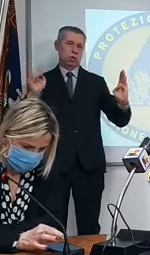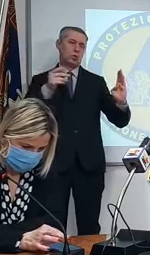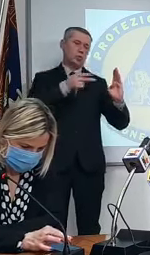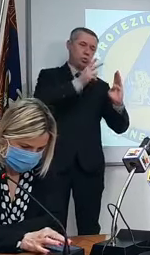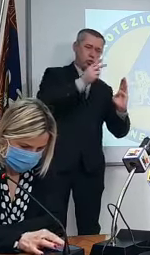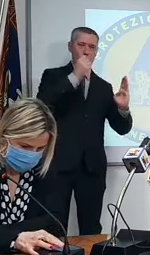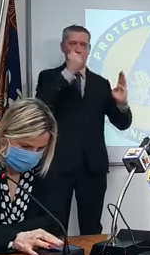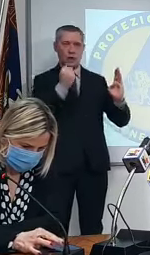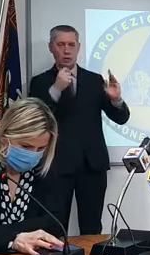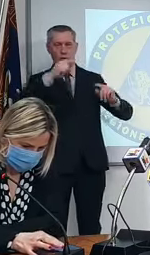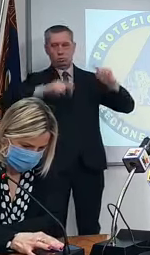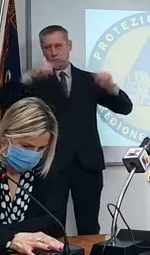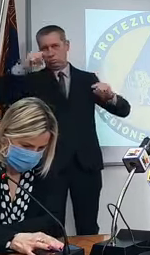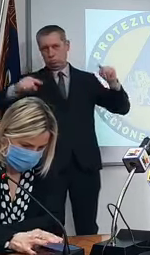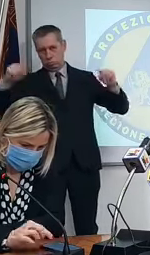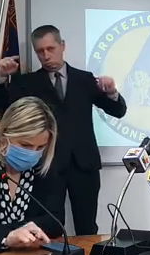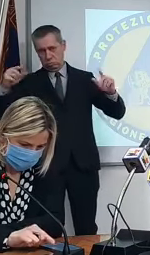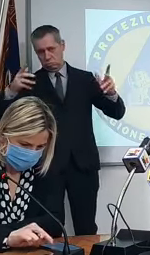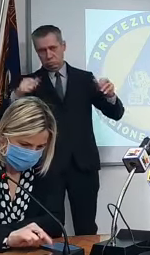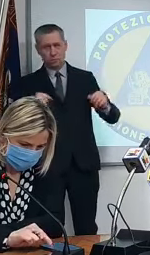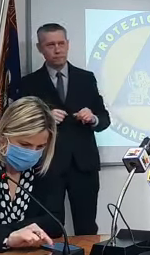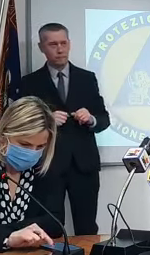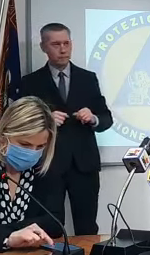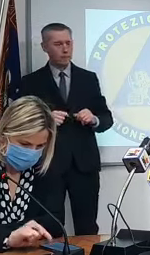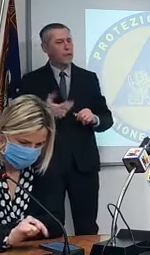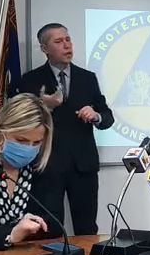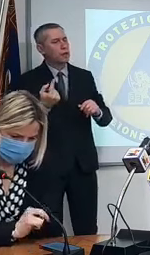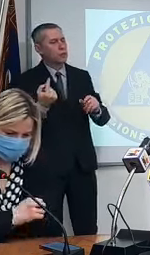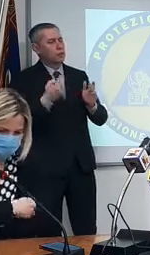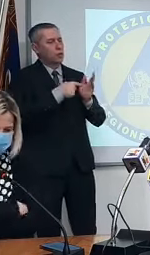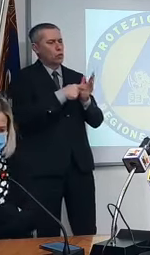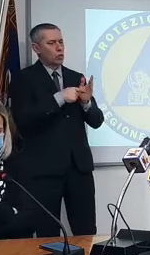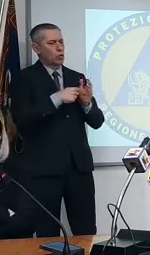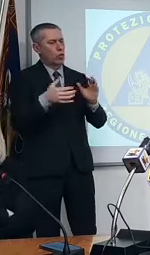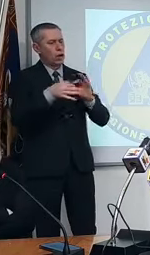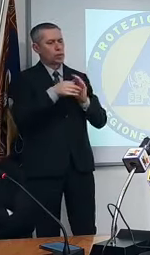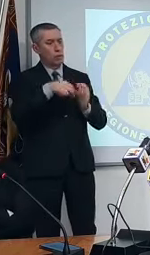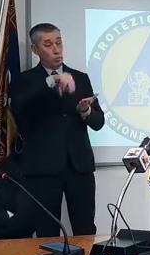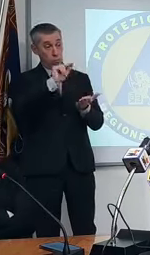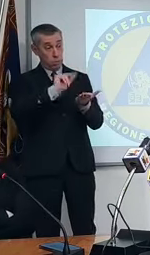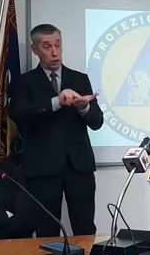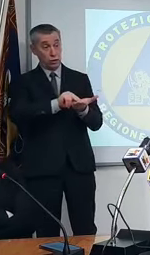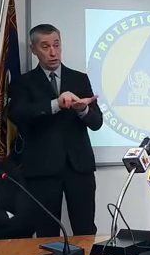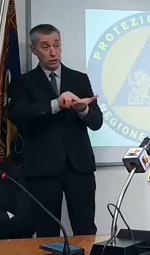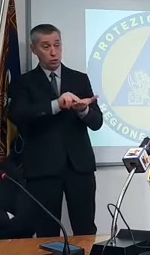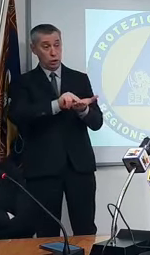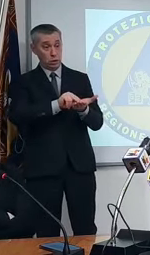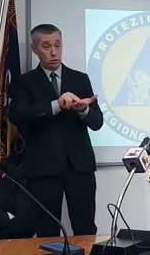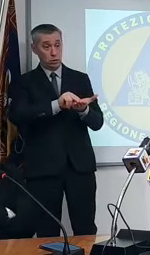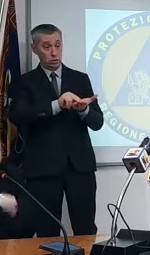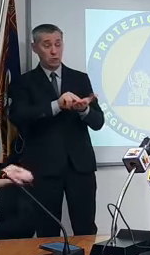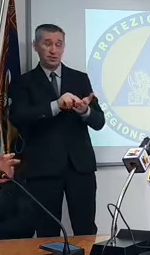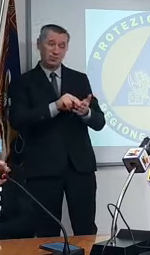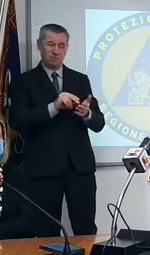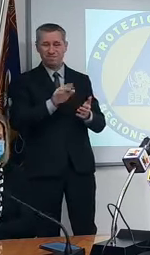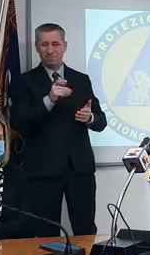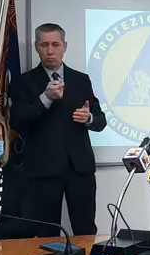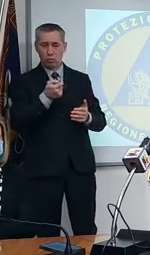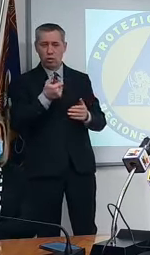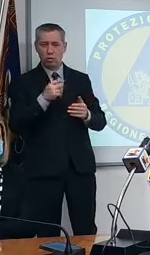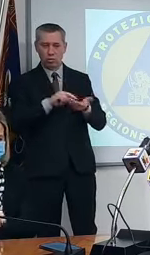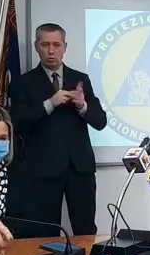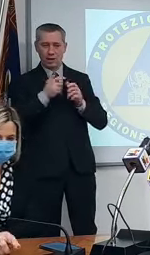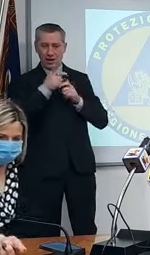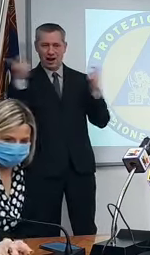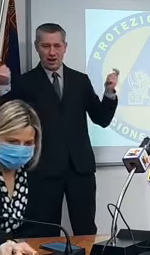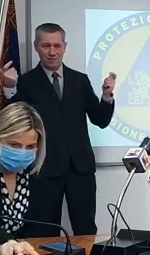poi ritorno invece sul tema delle prenotazioni si sta verificando un problema un po' grave per quanto riguarda le